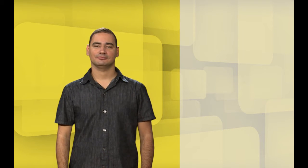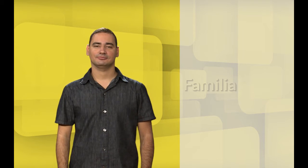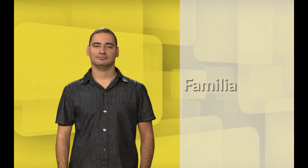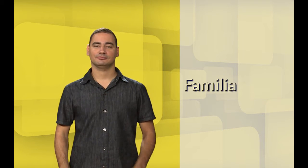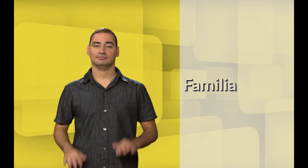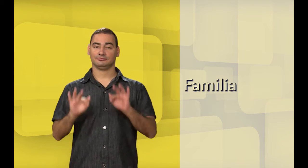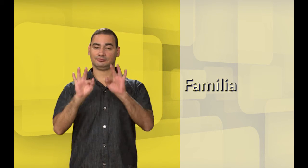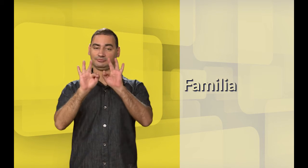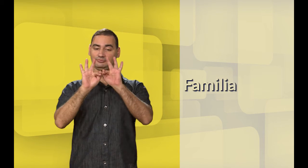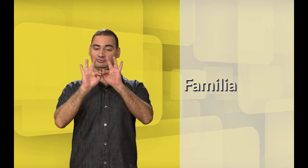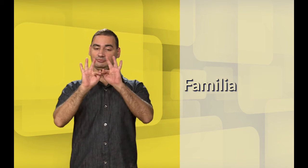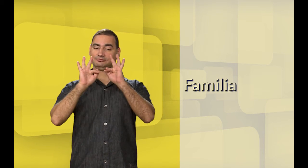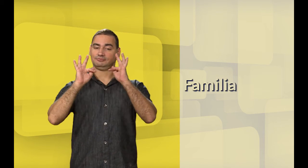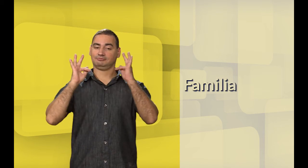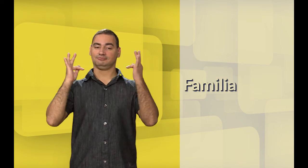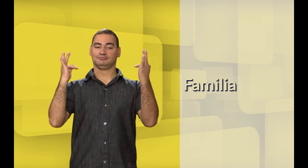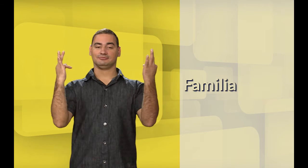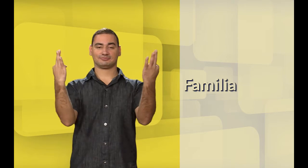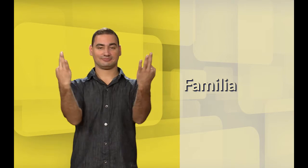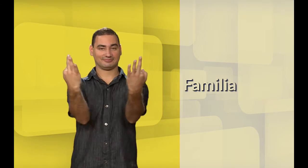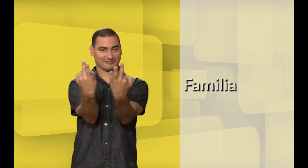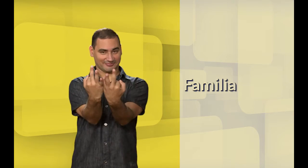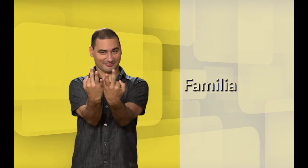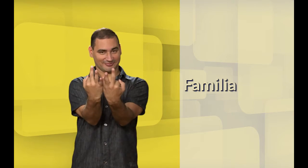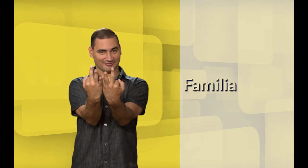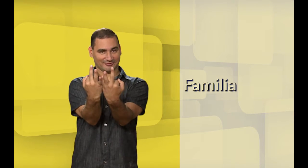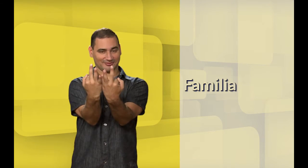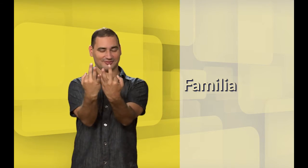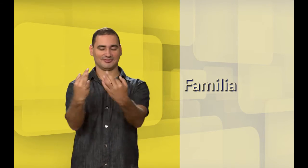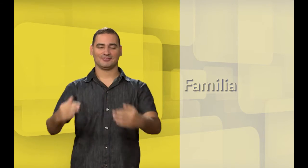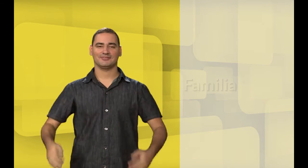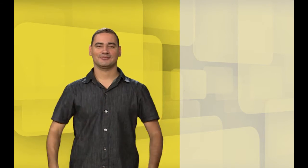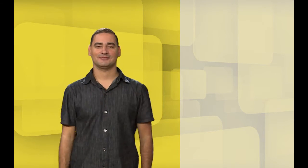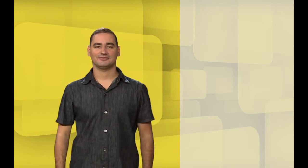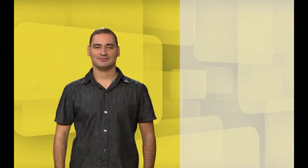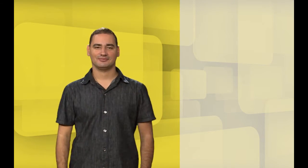Família Certio Acompanhe! Amorado Acompanhe!